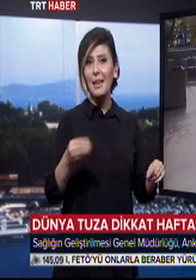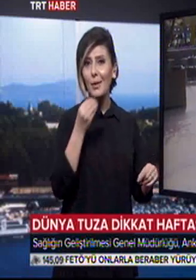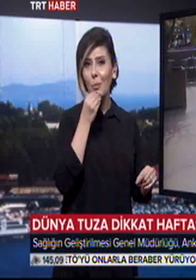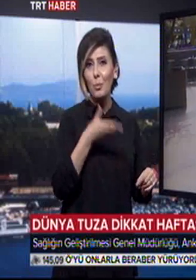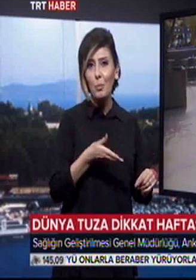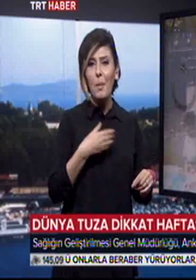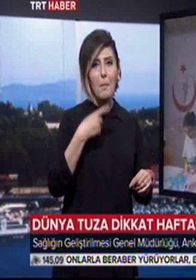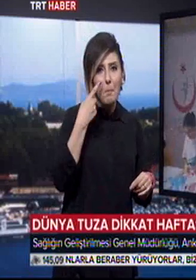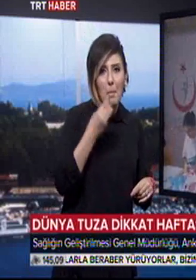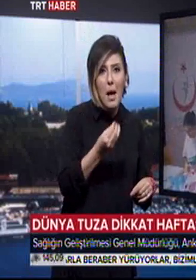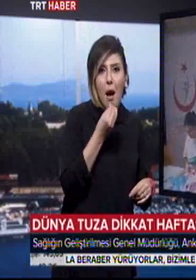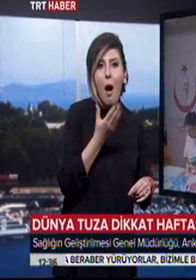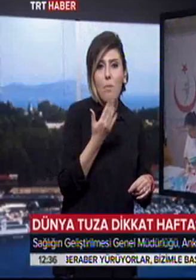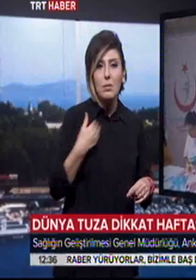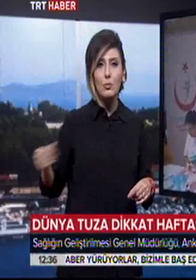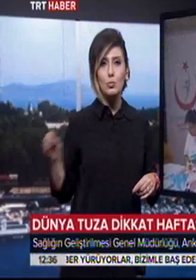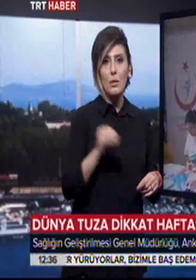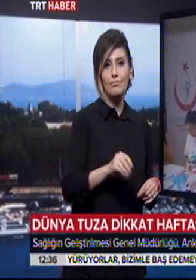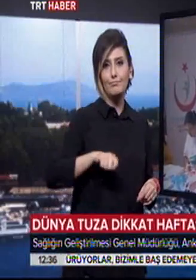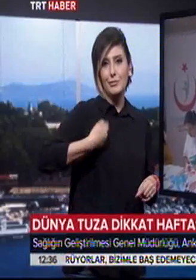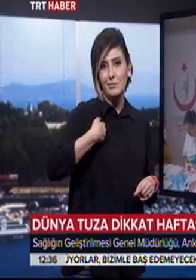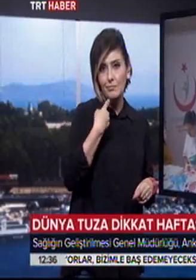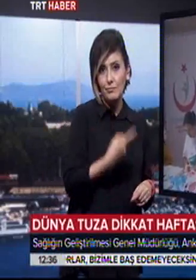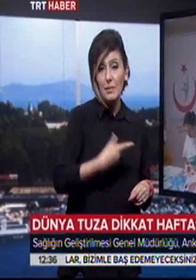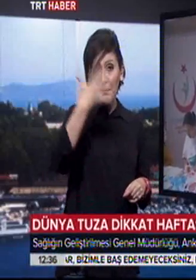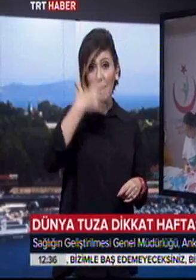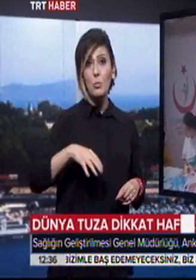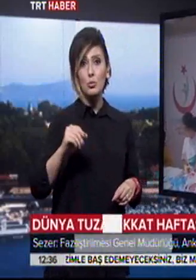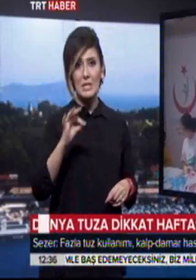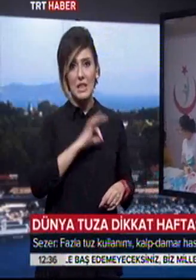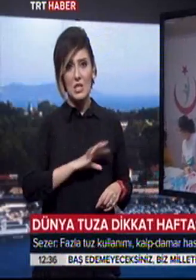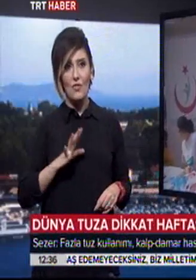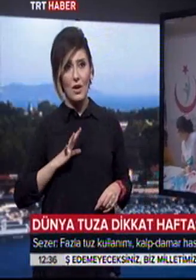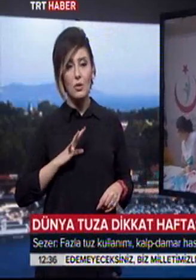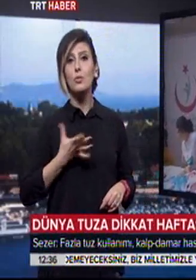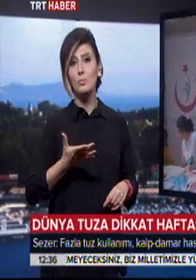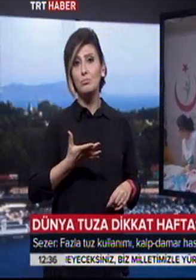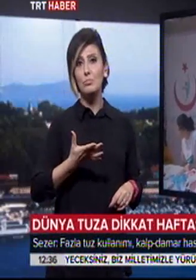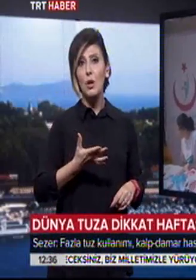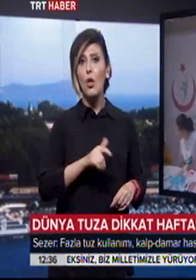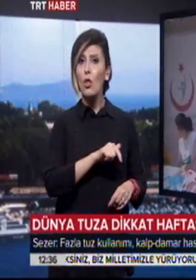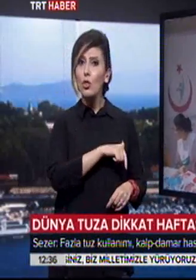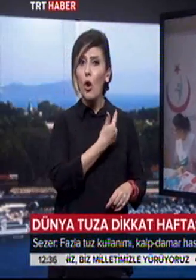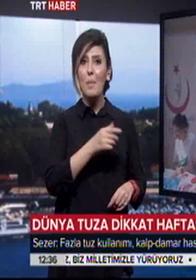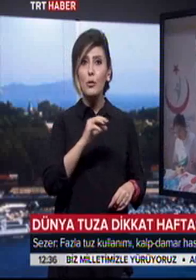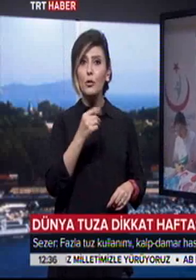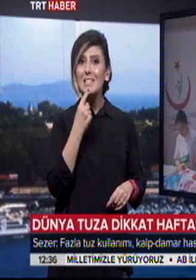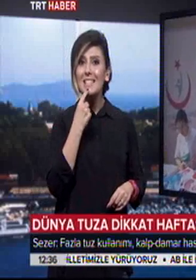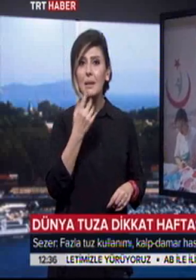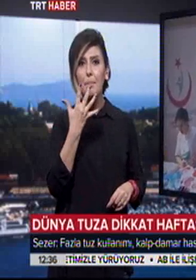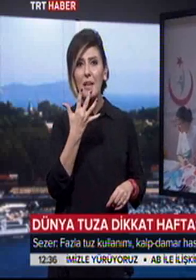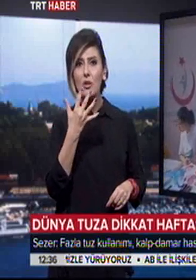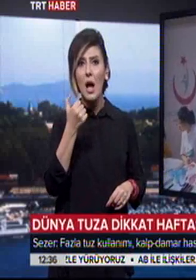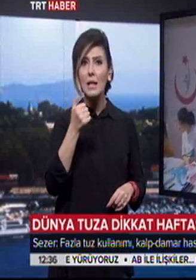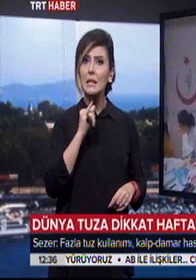bakmadan attım yani. Tabii ki bizim bedenimizin, hücrelerimizin tuza ihtiyacı var. Beyin fonksiyonlarımızın tuza ihtiyacı var. Normal tuzlerimiz 5-6